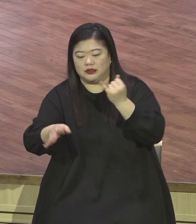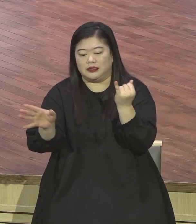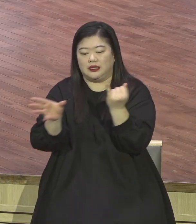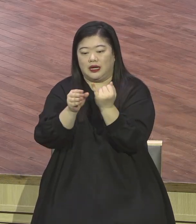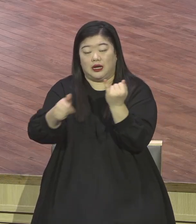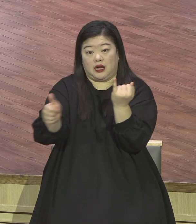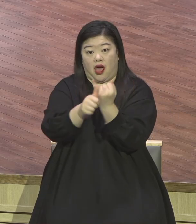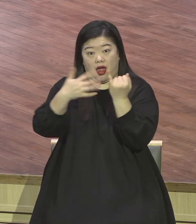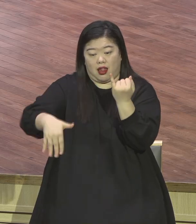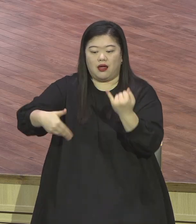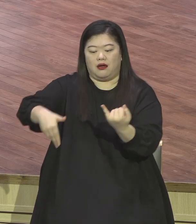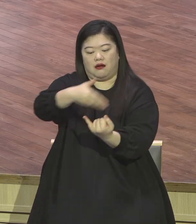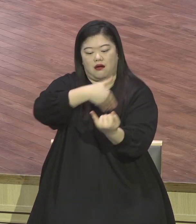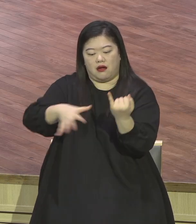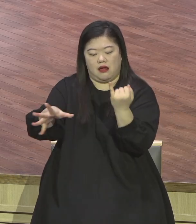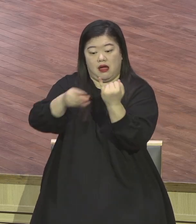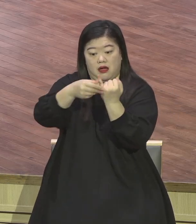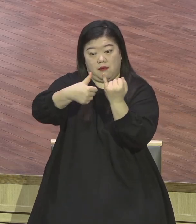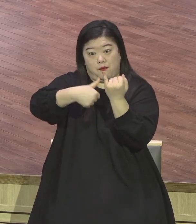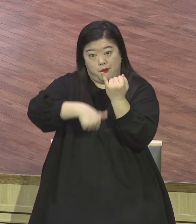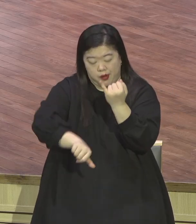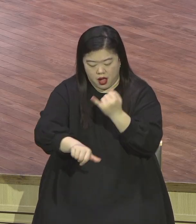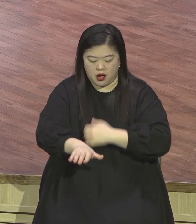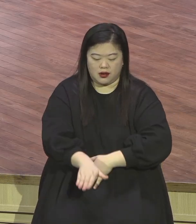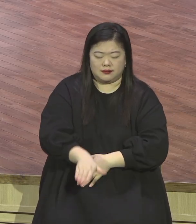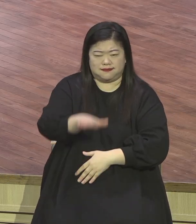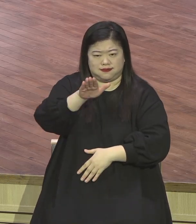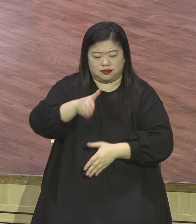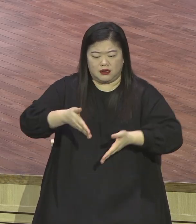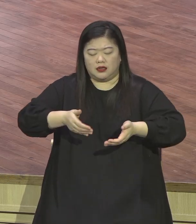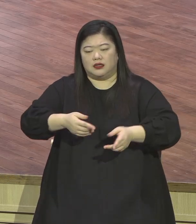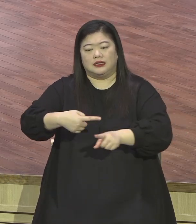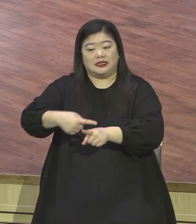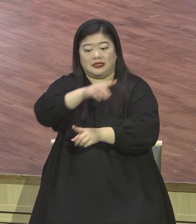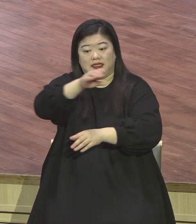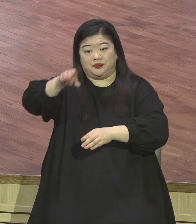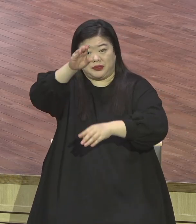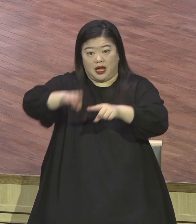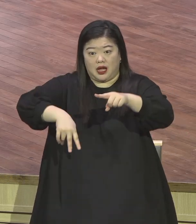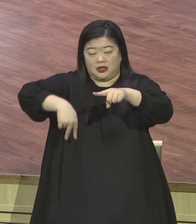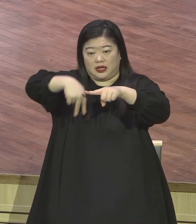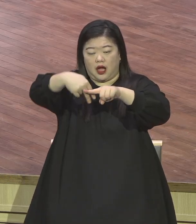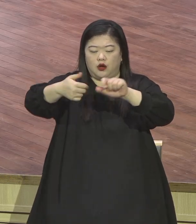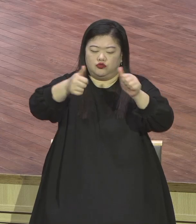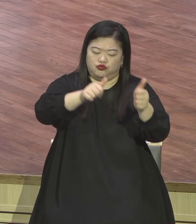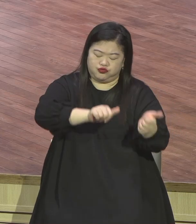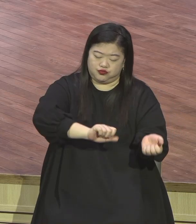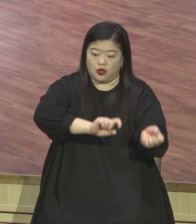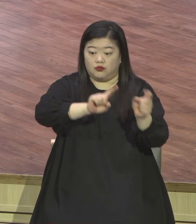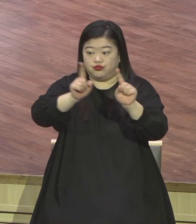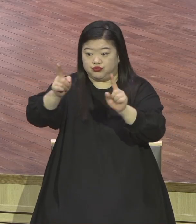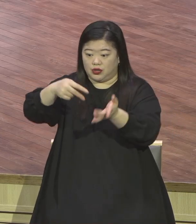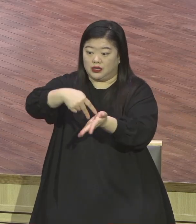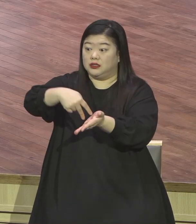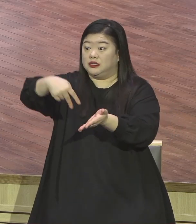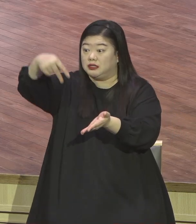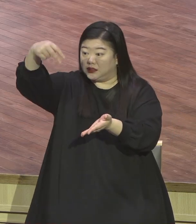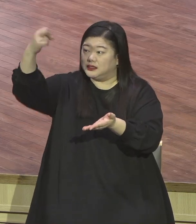생애 십자가의 죽으신과 부활, 성천, 재림 인류를 구원할 역사가 아주 놀라울 수밖에